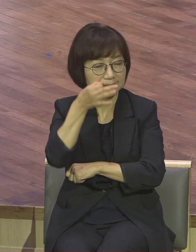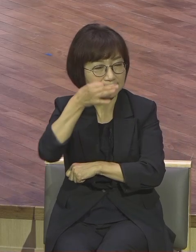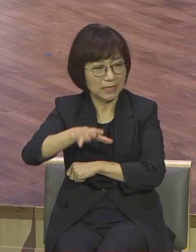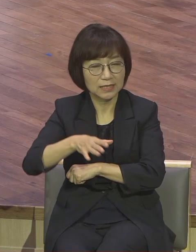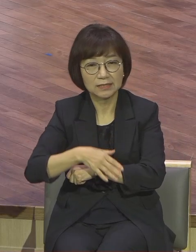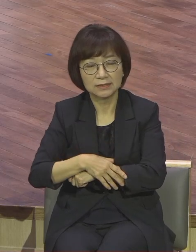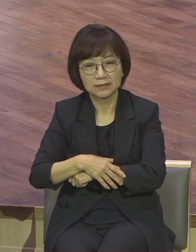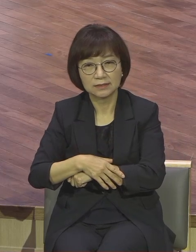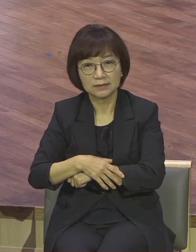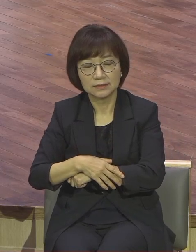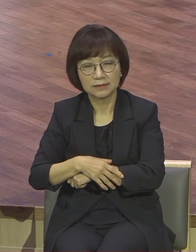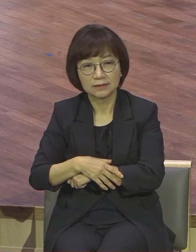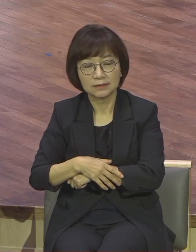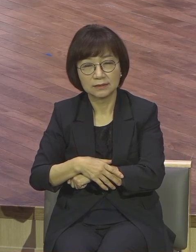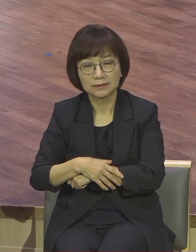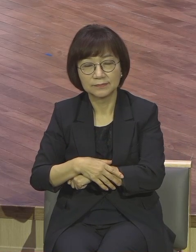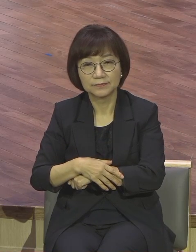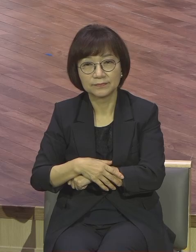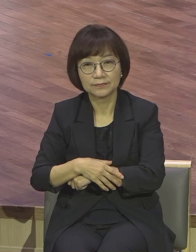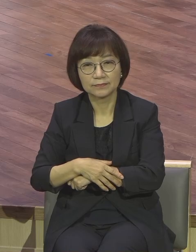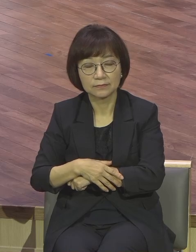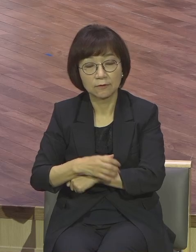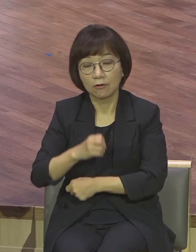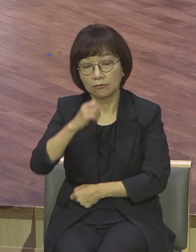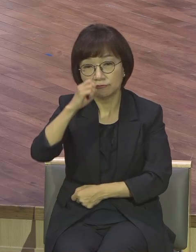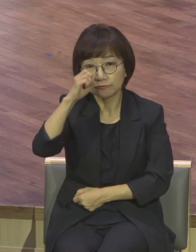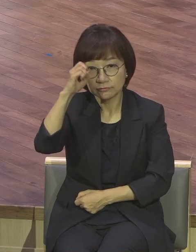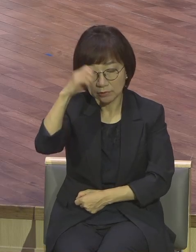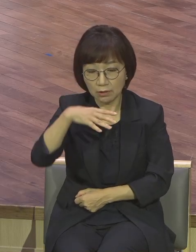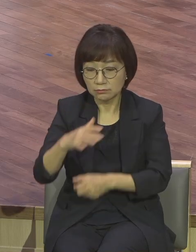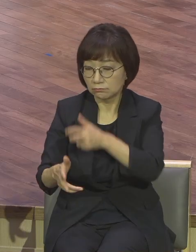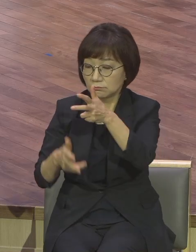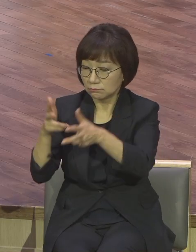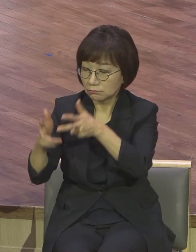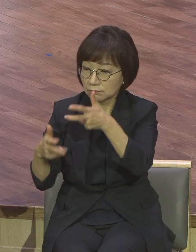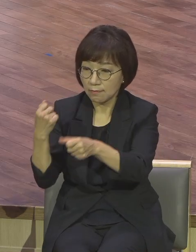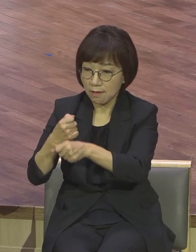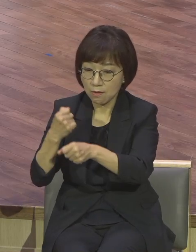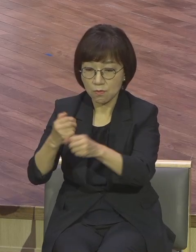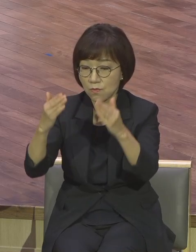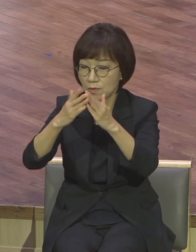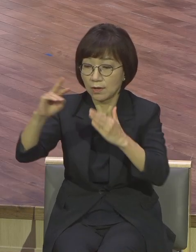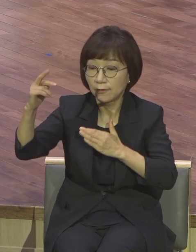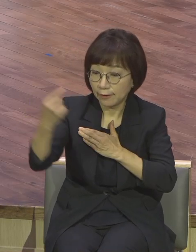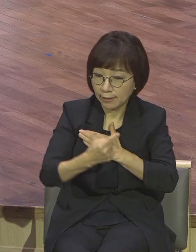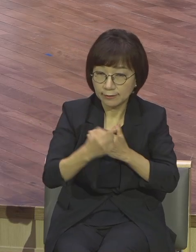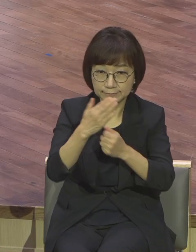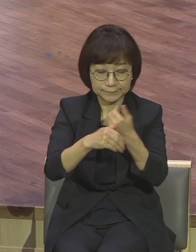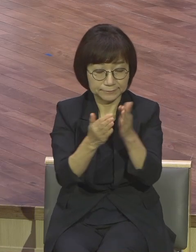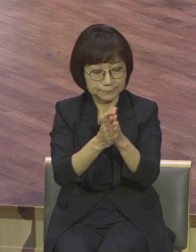그냥 생활하고 사업하고 집에 와서 성경 읽고 기도하고